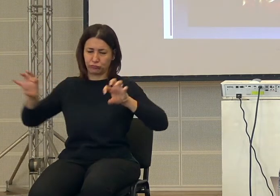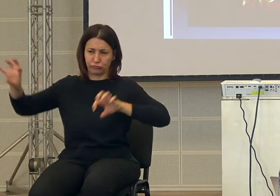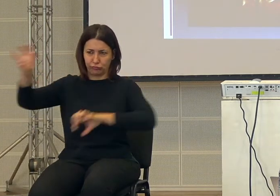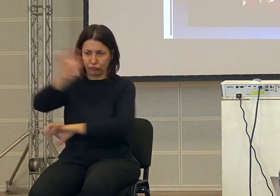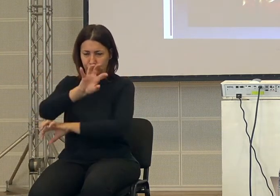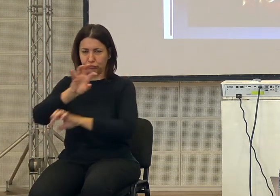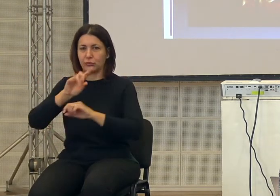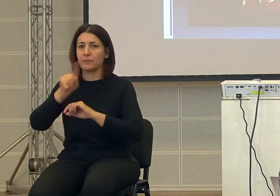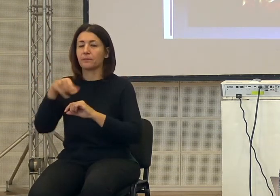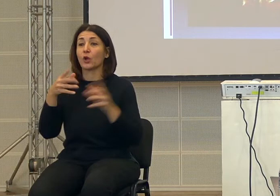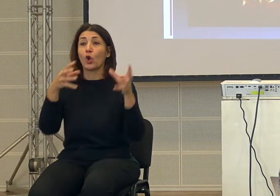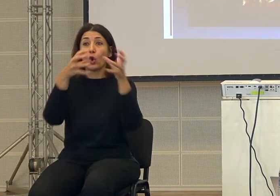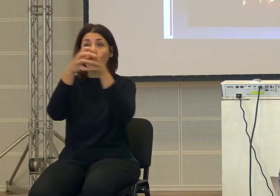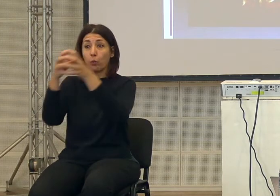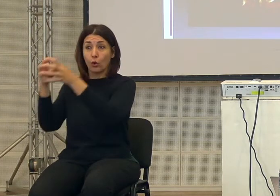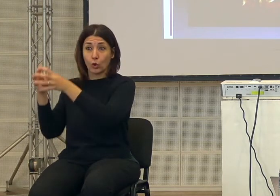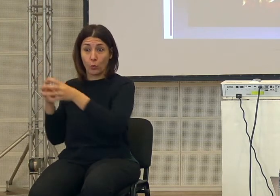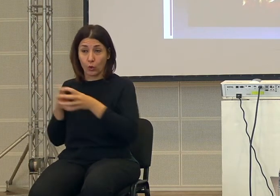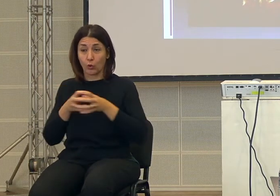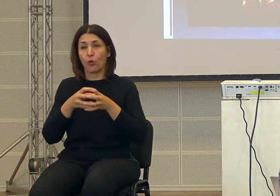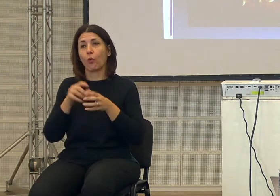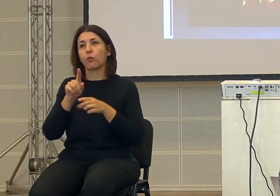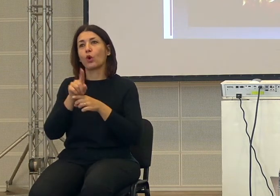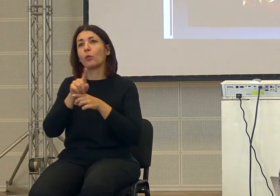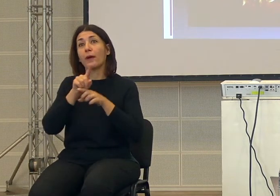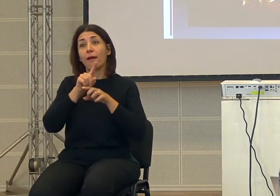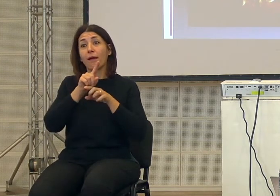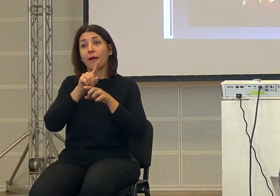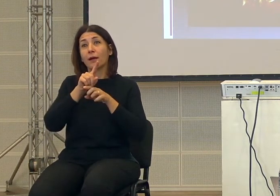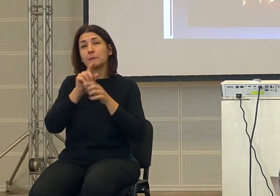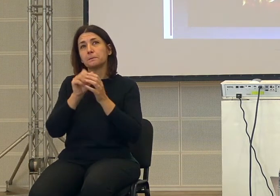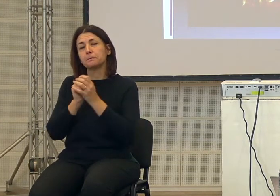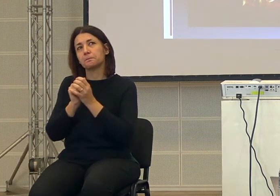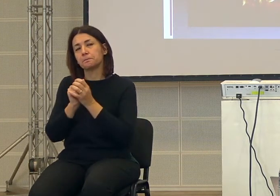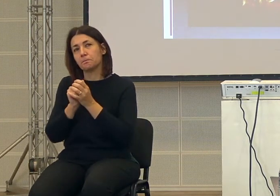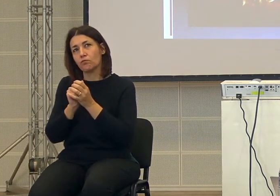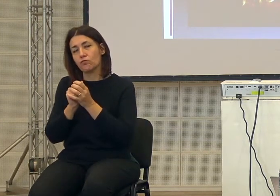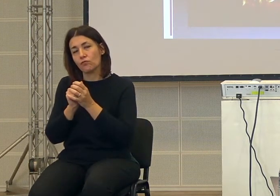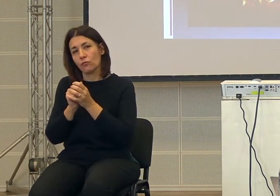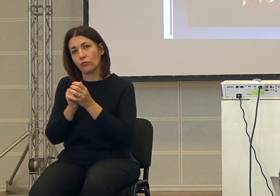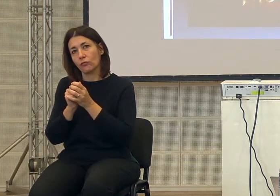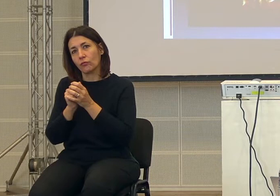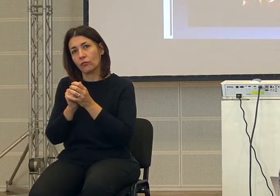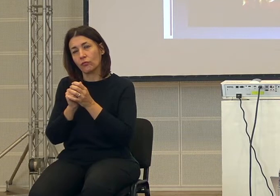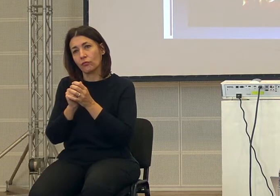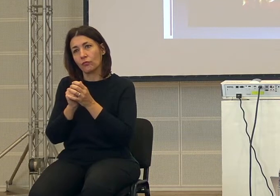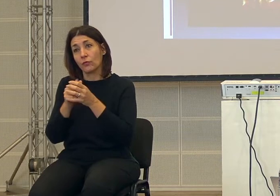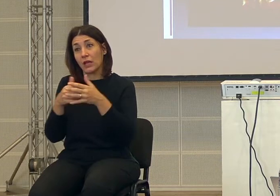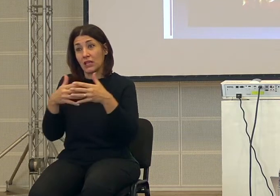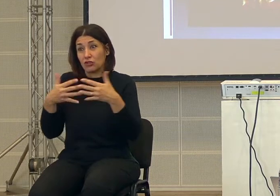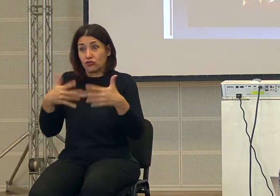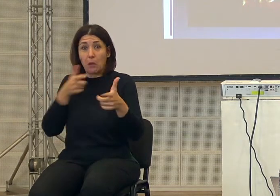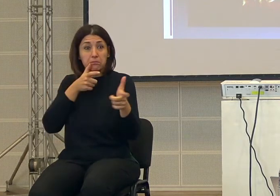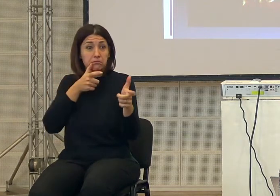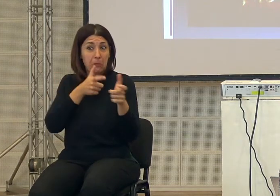queste specie poi non erano, come dire, animali, come dire, una specie, probabilmente già sapevano